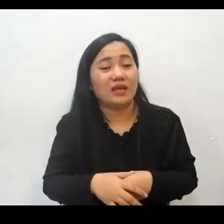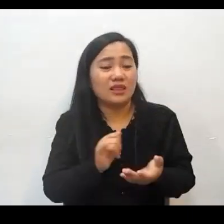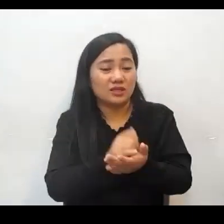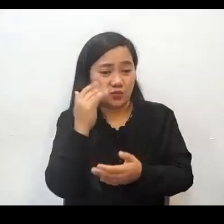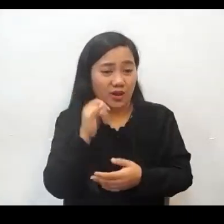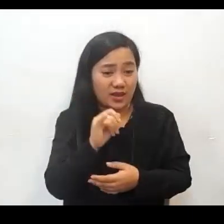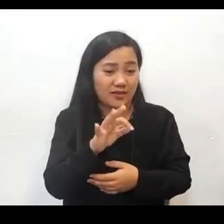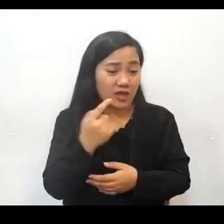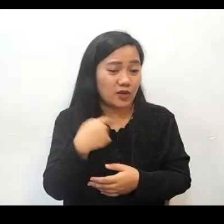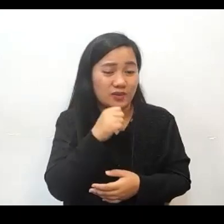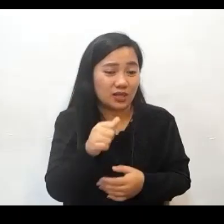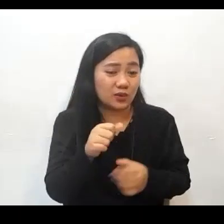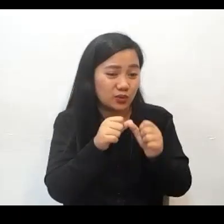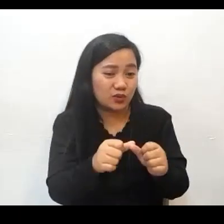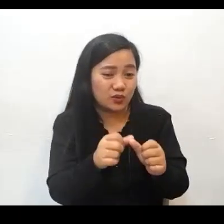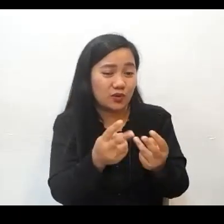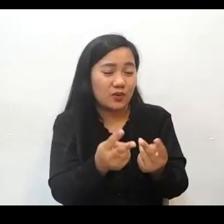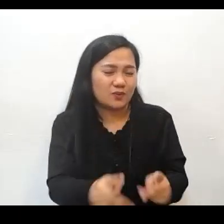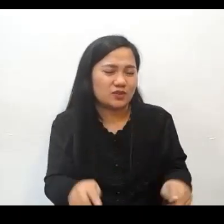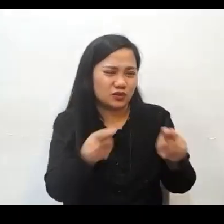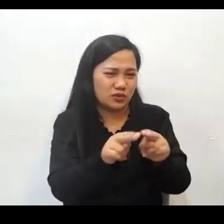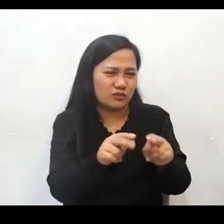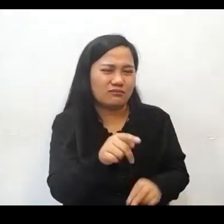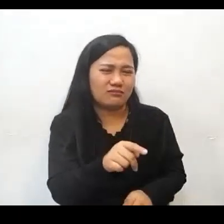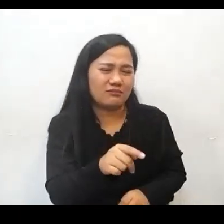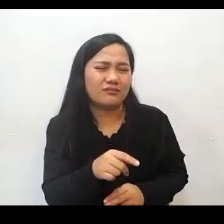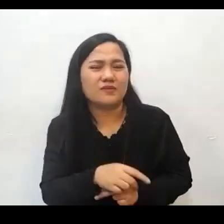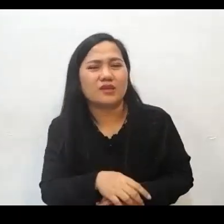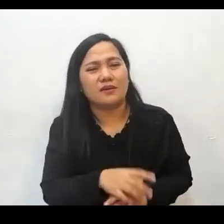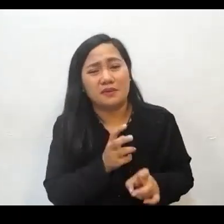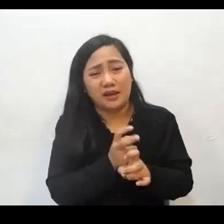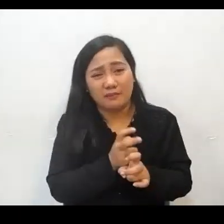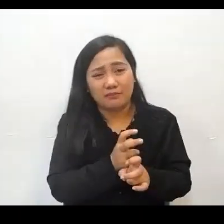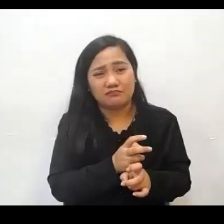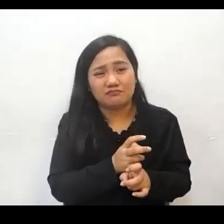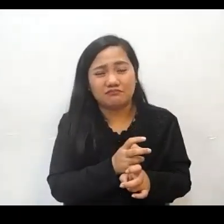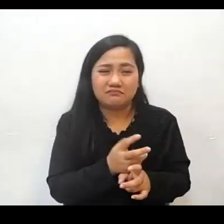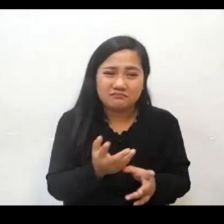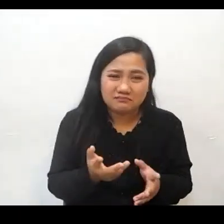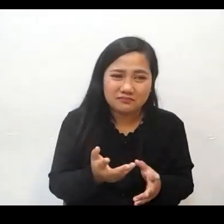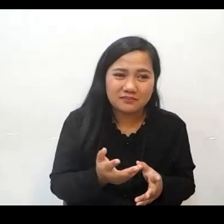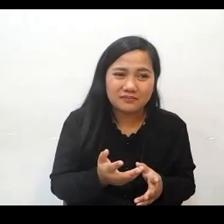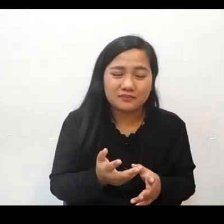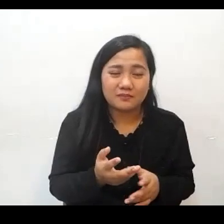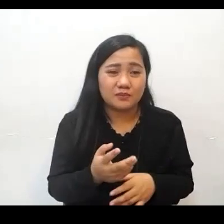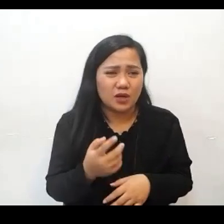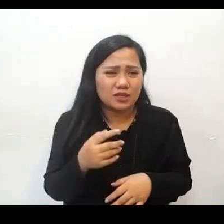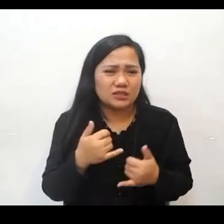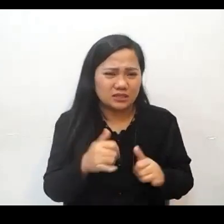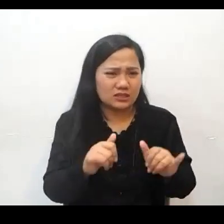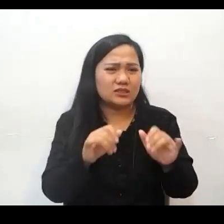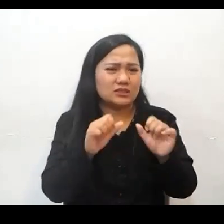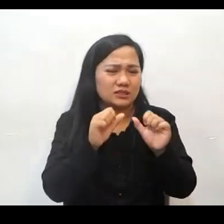the next part but if you can be made free rather use it If there is the better way to save other people